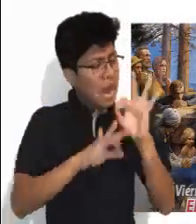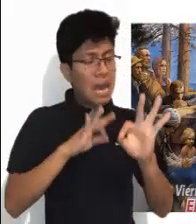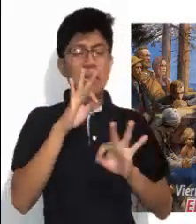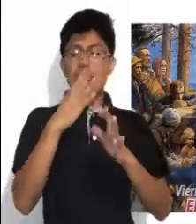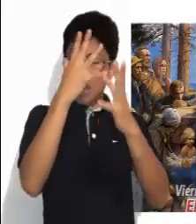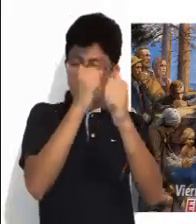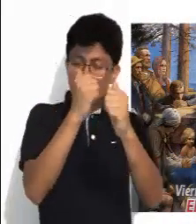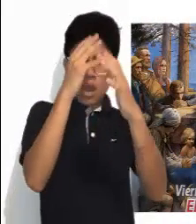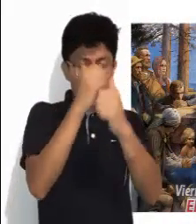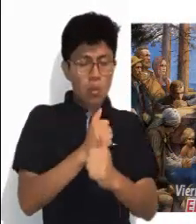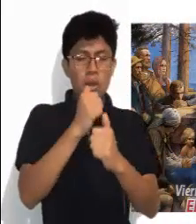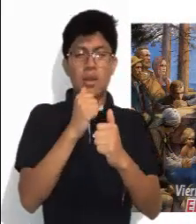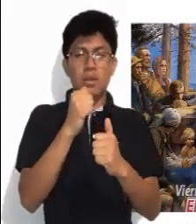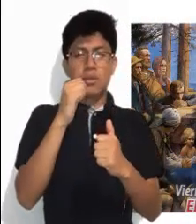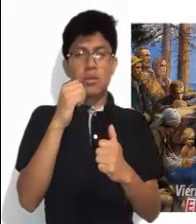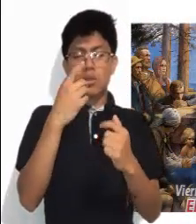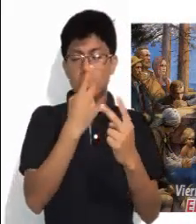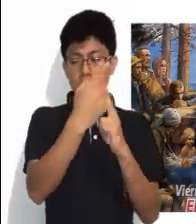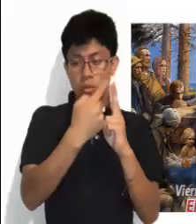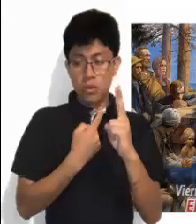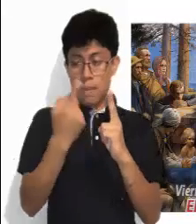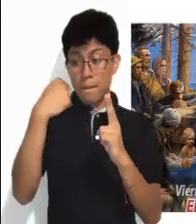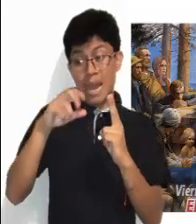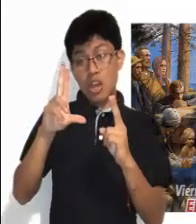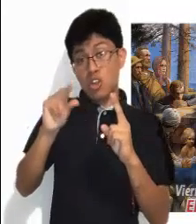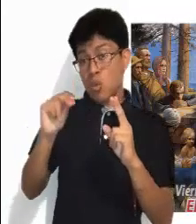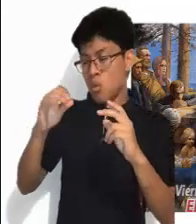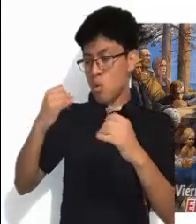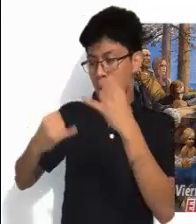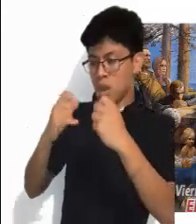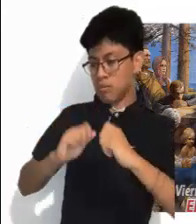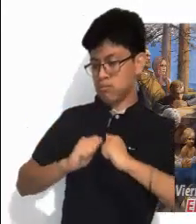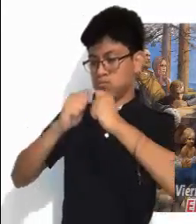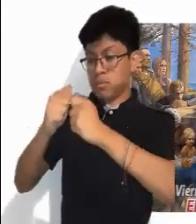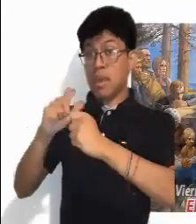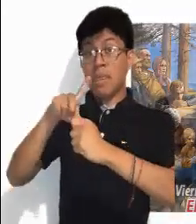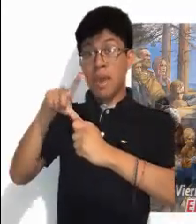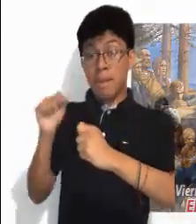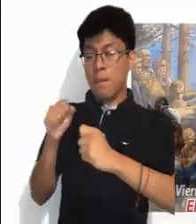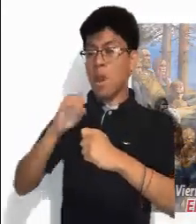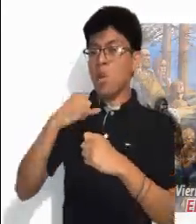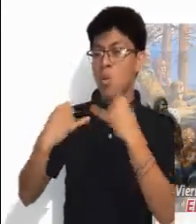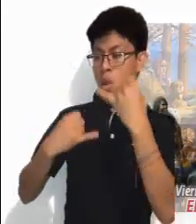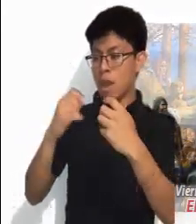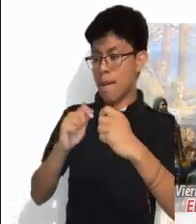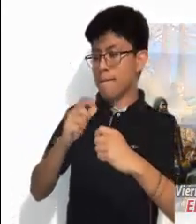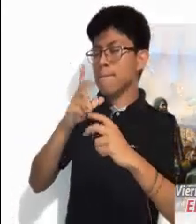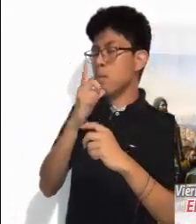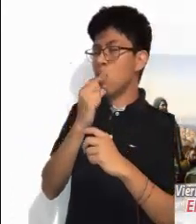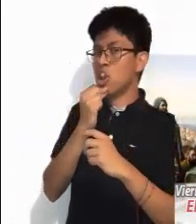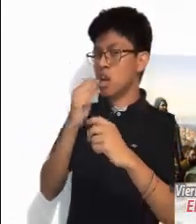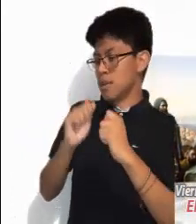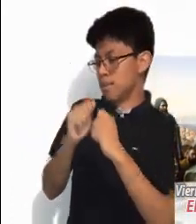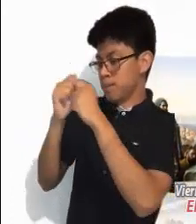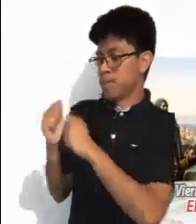por llegar a un acuerdo con él en el camino. Para que no te lleve ante el juez, el juez te entrega a la